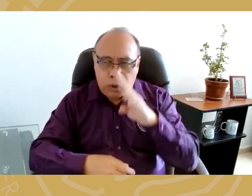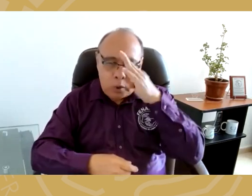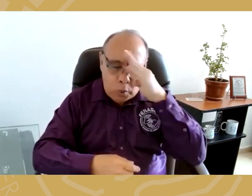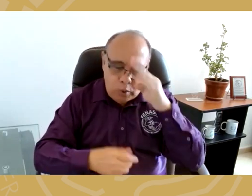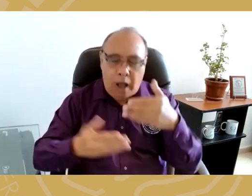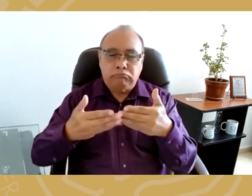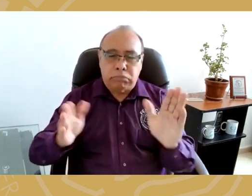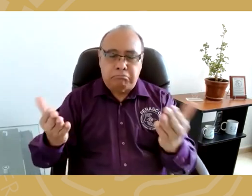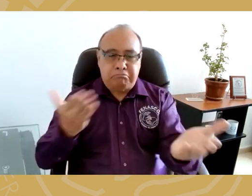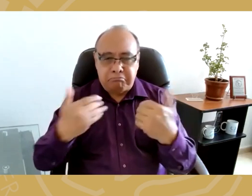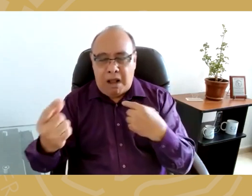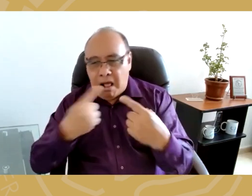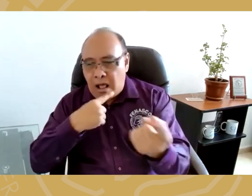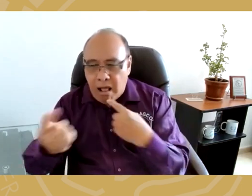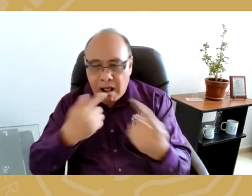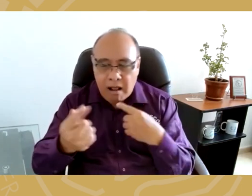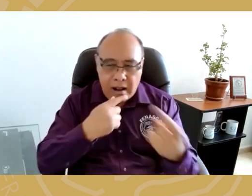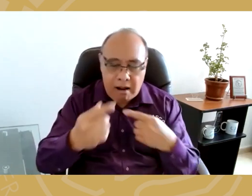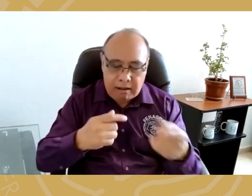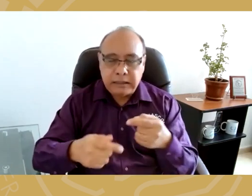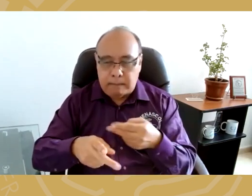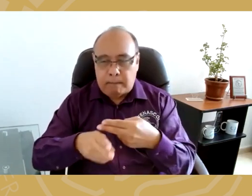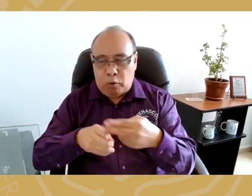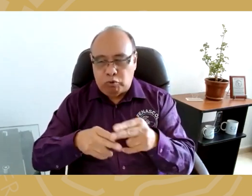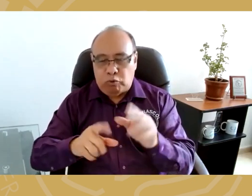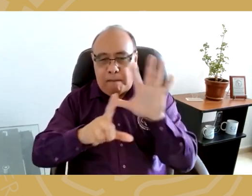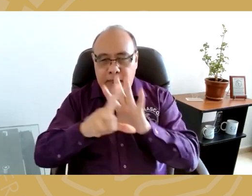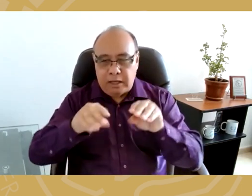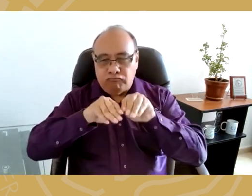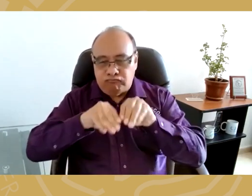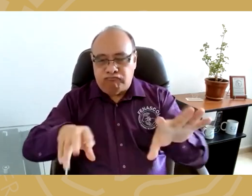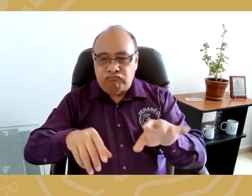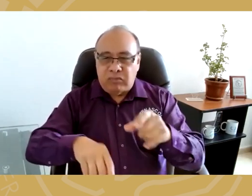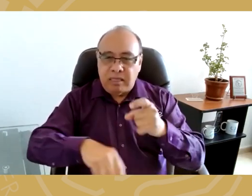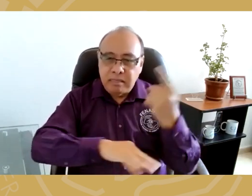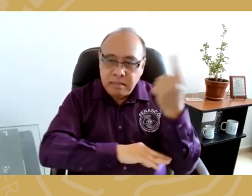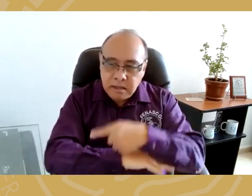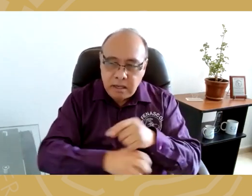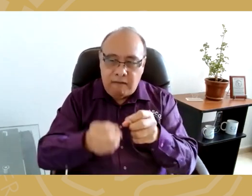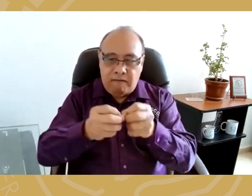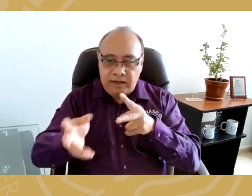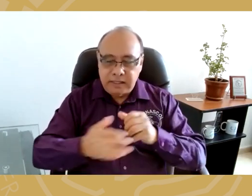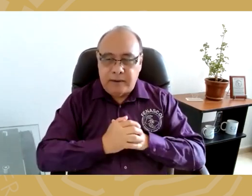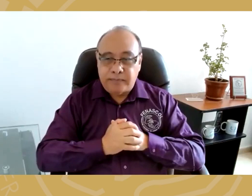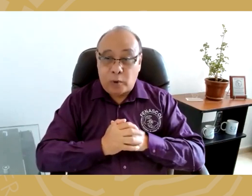conversemos al respecto. Pronto publicaremos un vídeo en el que mencionamos fecha y hora. Ojalá todos